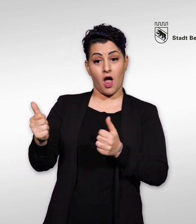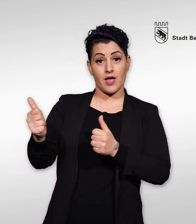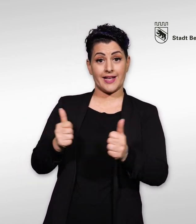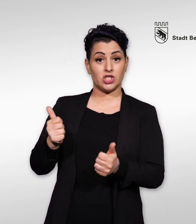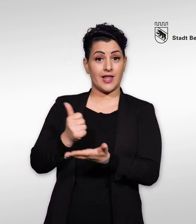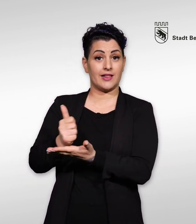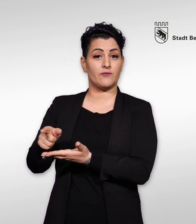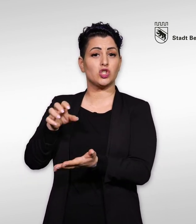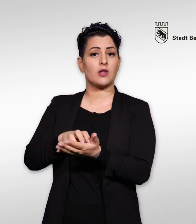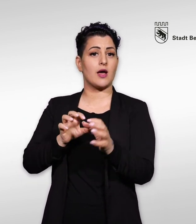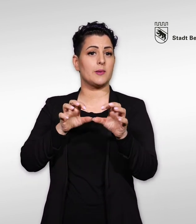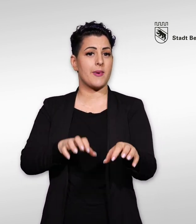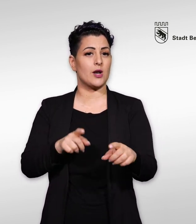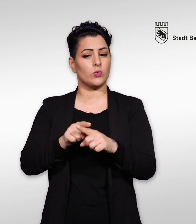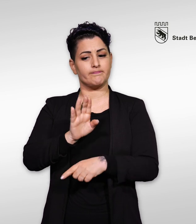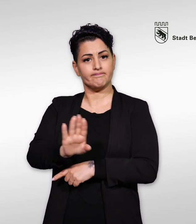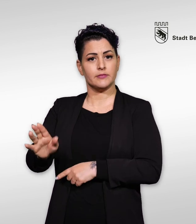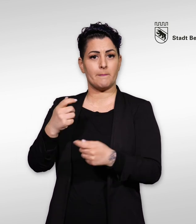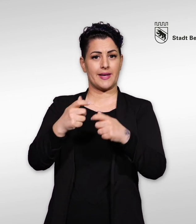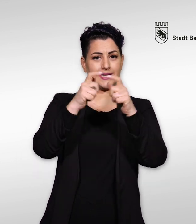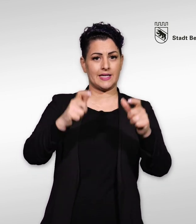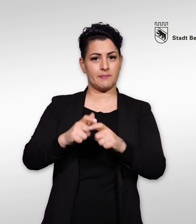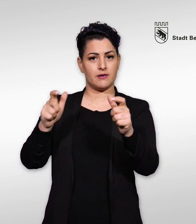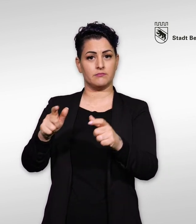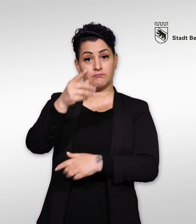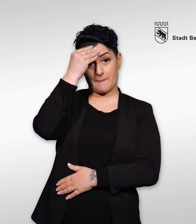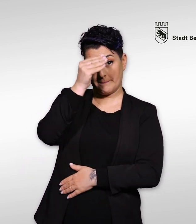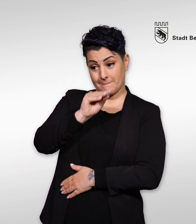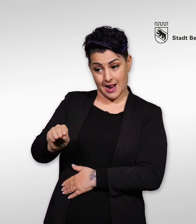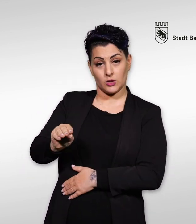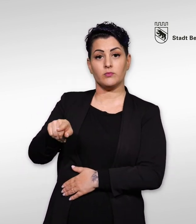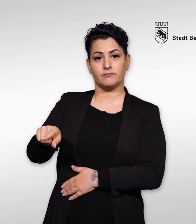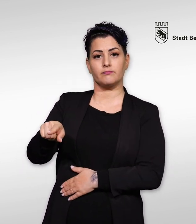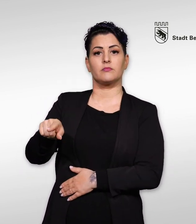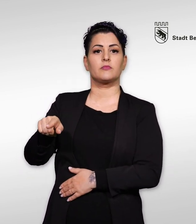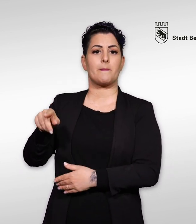Die Ombudsperson nimmt Meldungen der Angestellten der Stadt Bern und Ihre Betriebe entgegen.